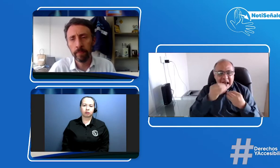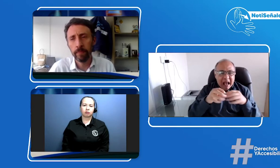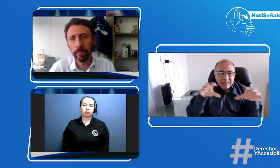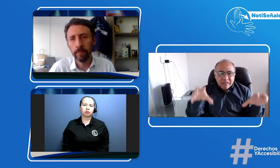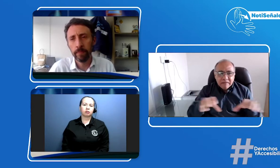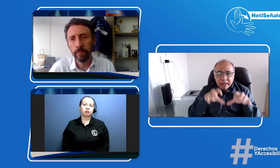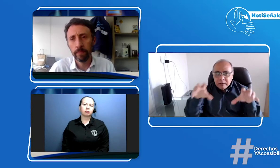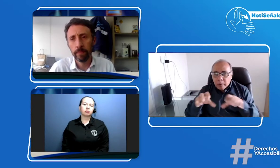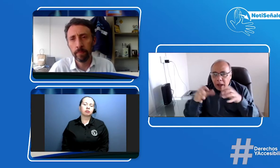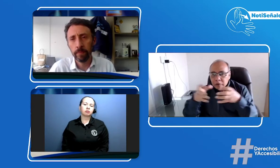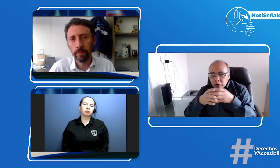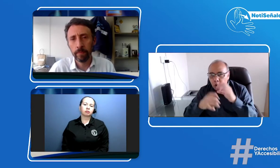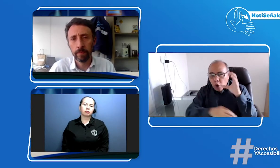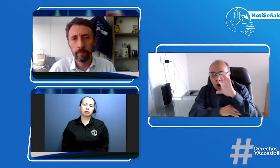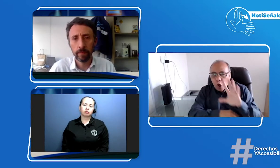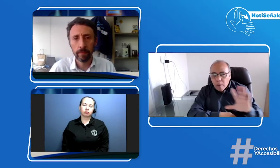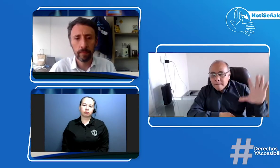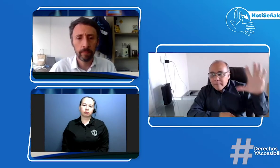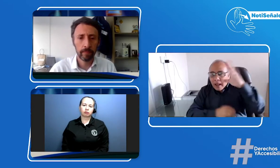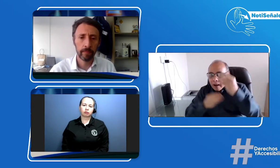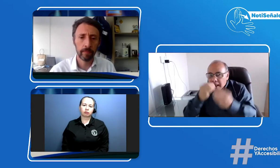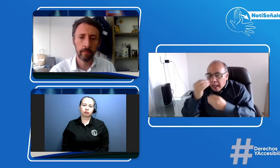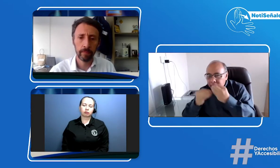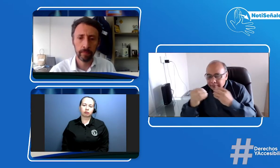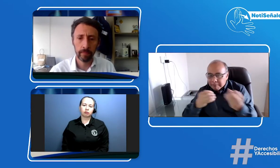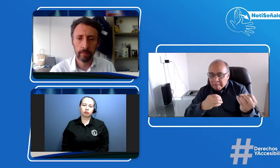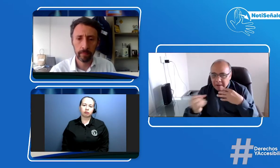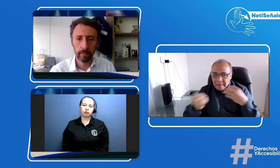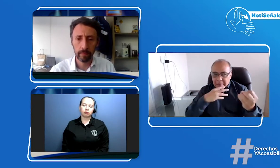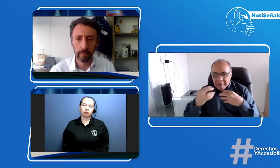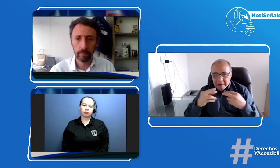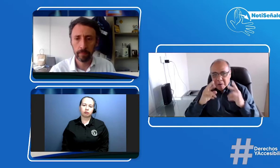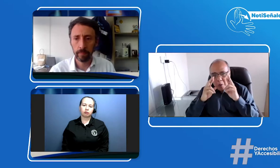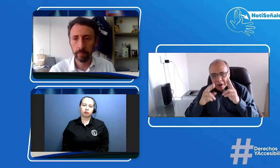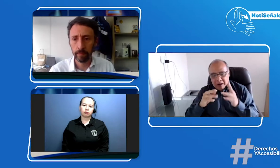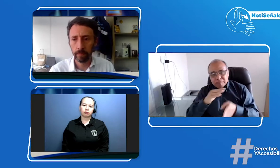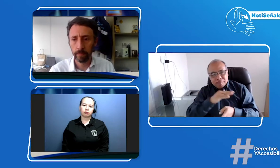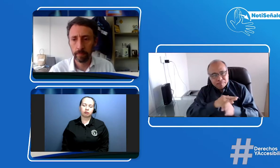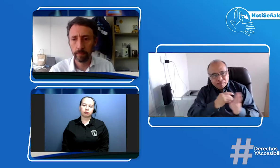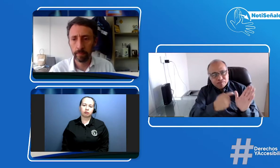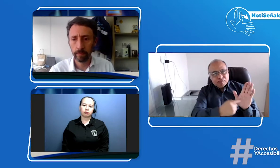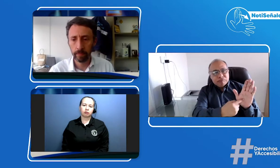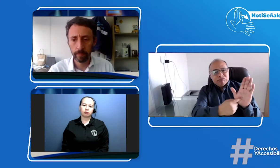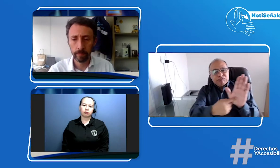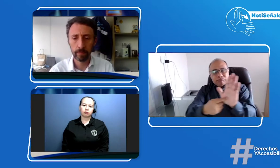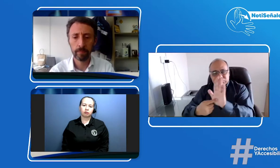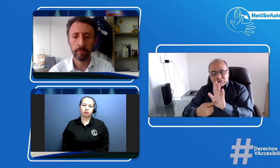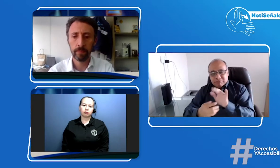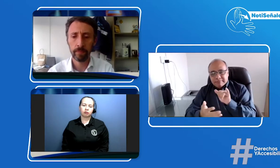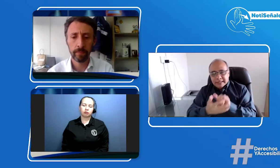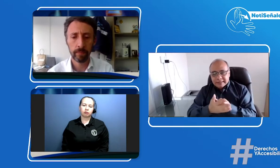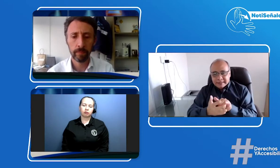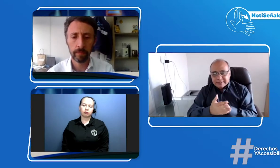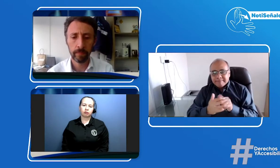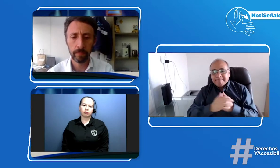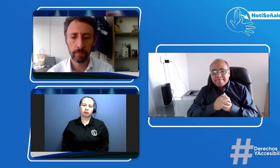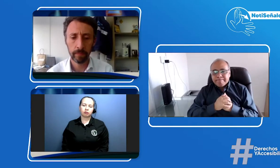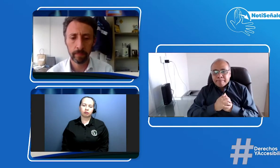invitamos a que las demás asociaciones de personas sordas en el país también nos envíen sus videos de las actividades